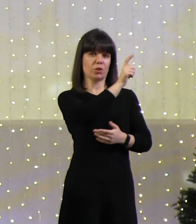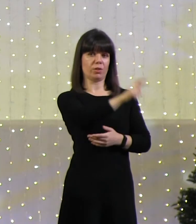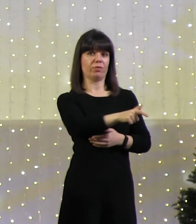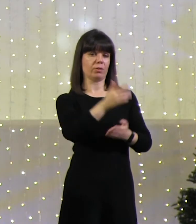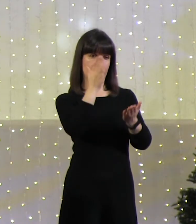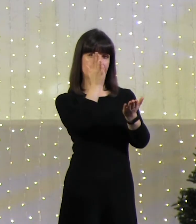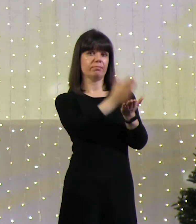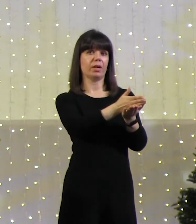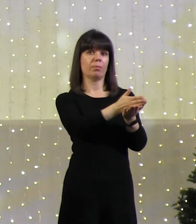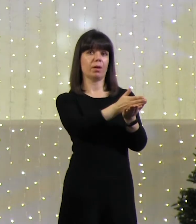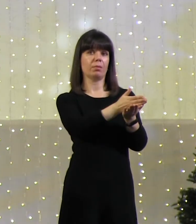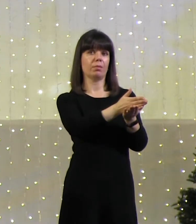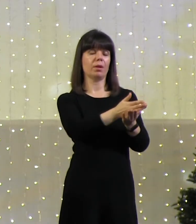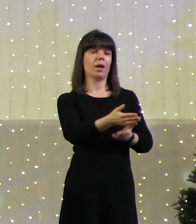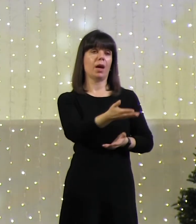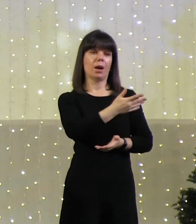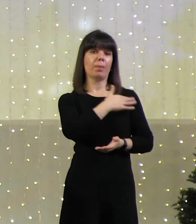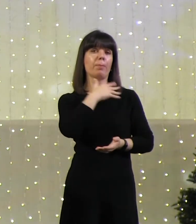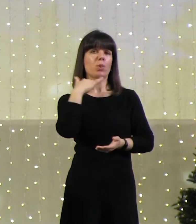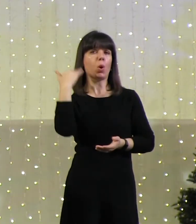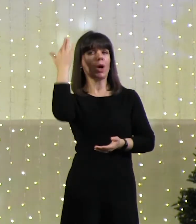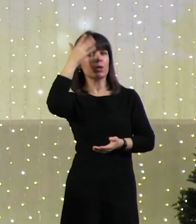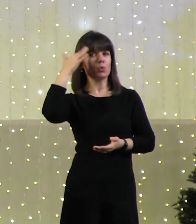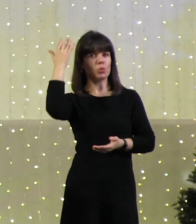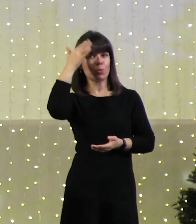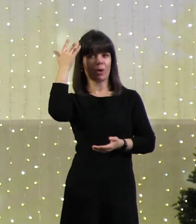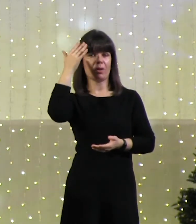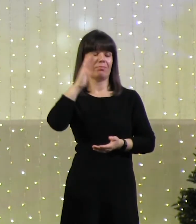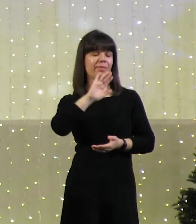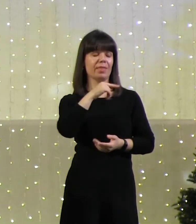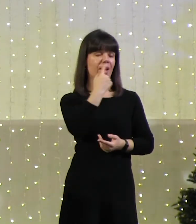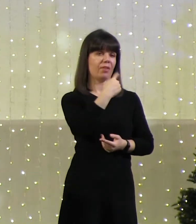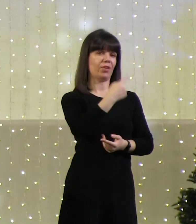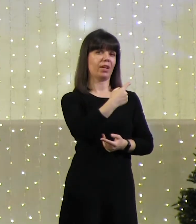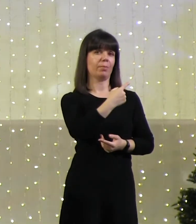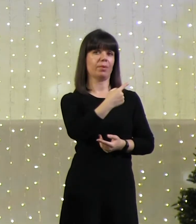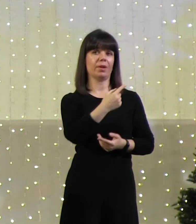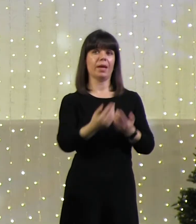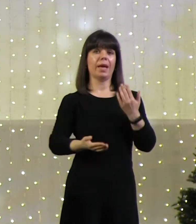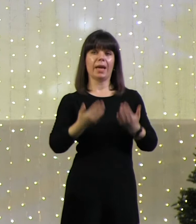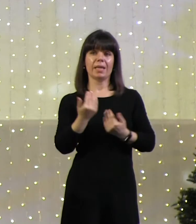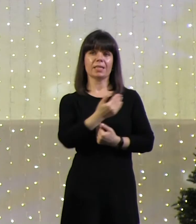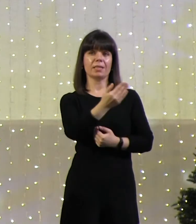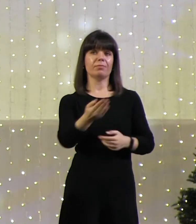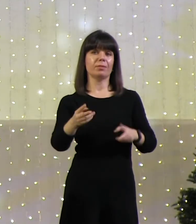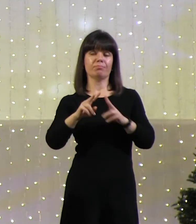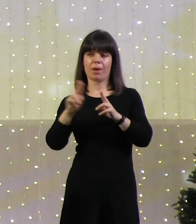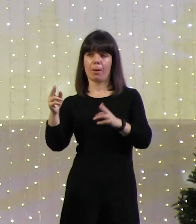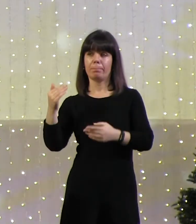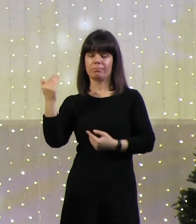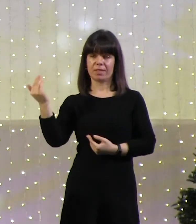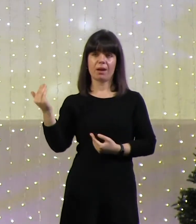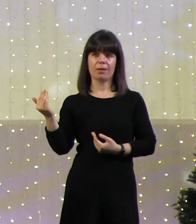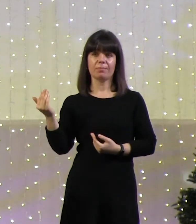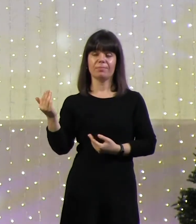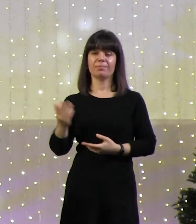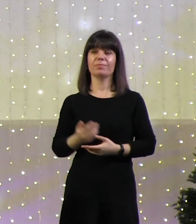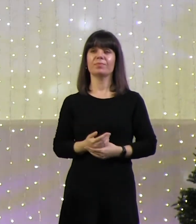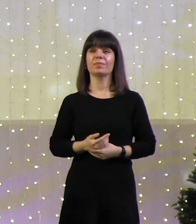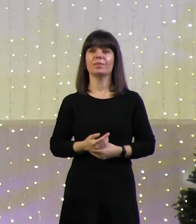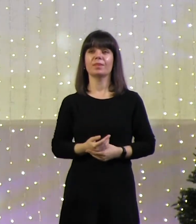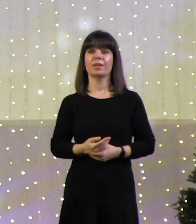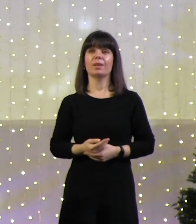Мы больше думаем, чем говорим. И если вы такой, как я, то